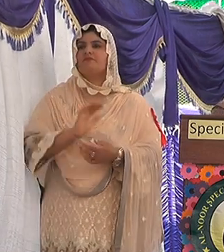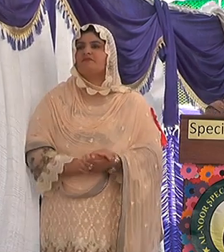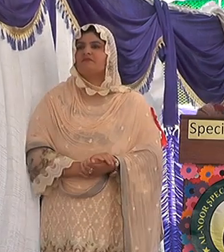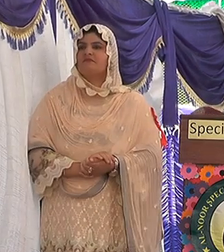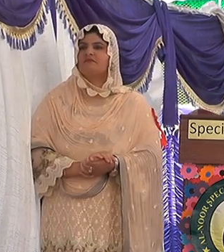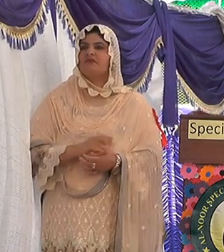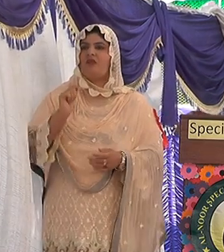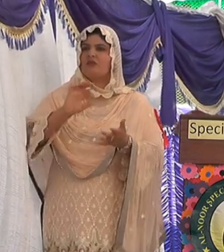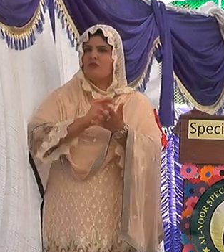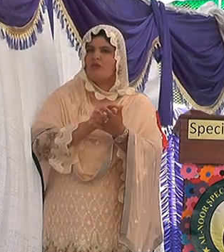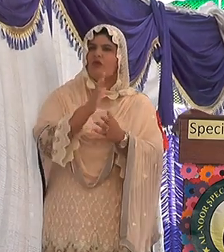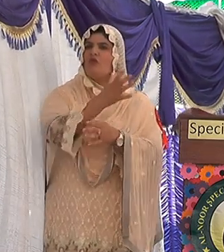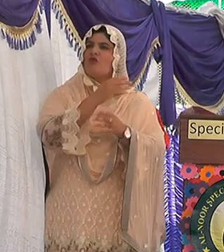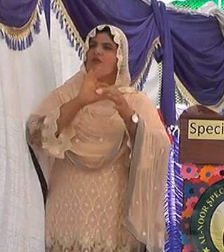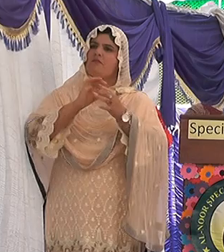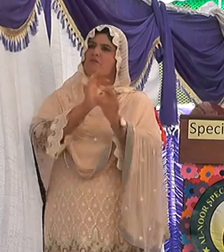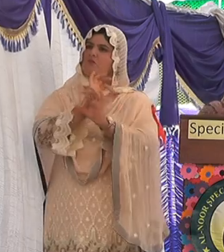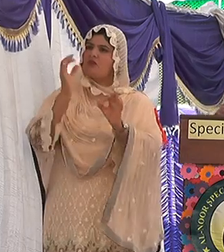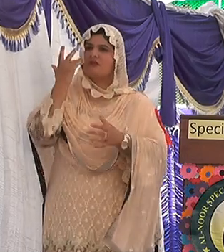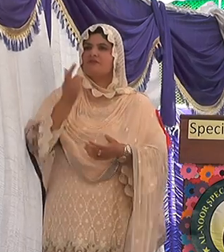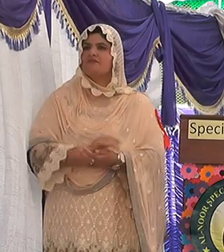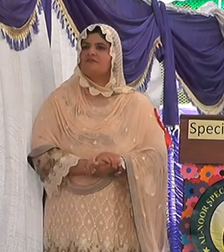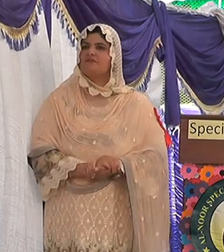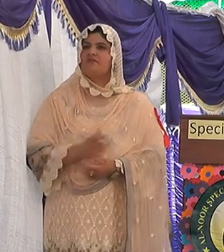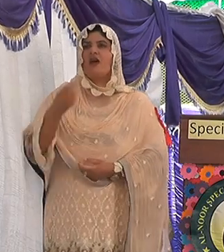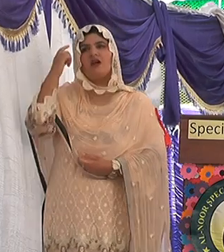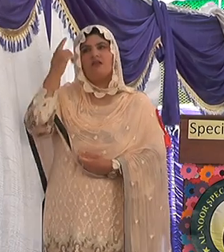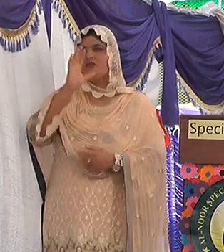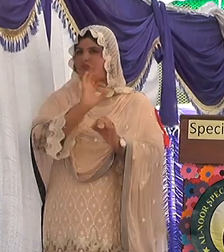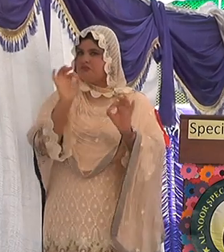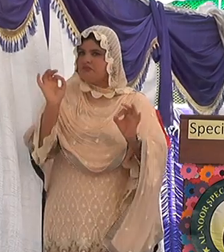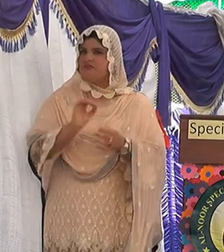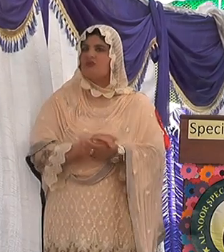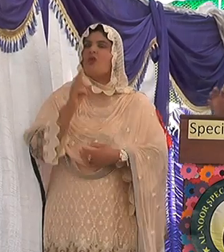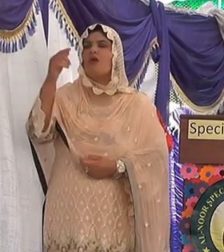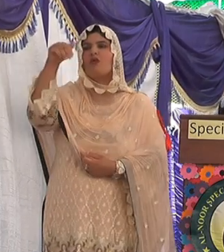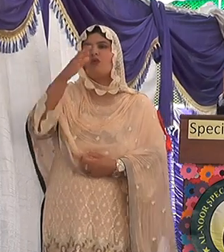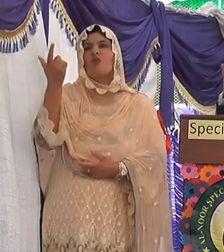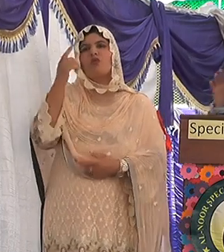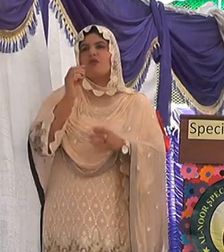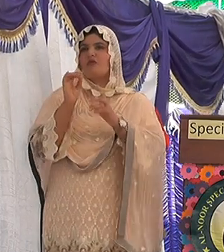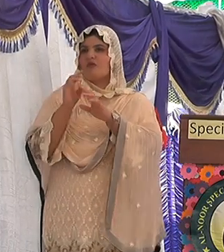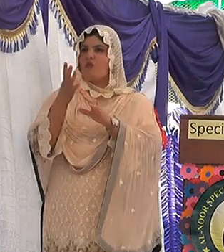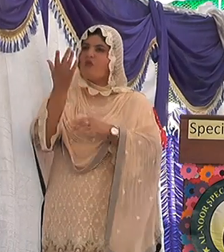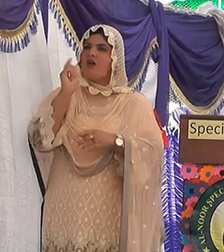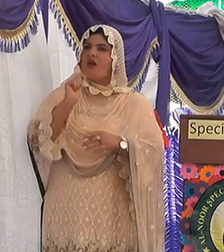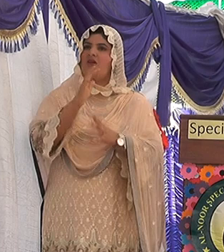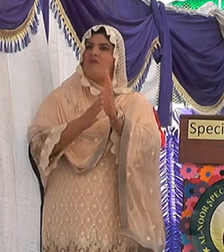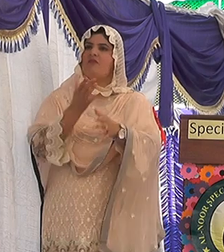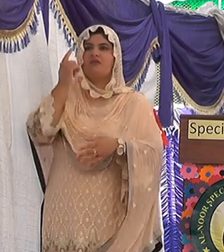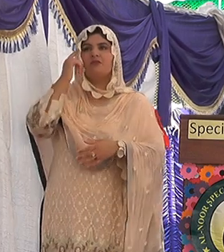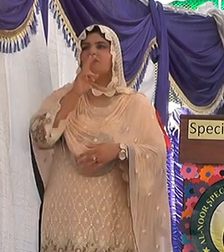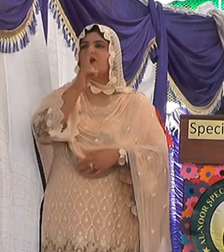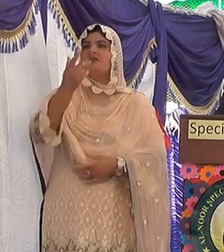ہیں کچھ لوگ تخلیقی سلائیتوں میں کمال رکھتے ہیں اور جن میں یہ چیزیں نہیں ہیں اللہ تعالیٰ نے انہیں انگلیوں میں فنون لیے ہیں وہ اپنی